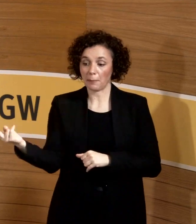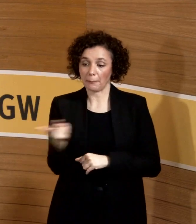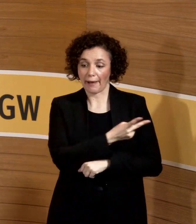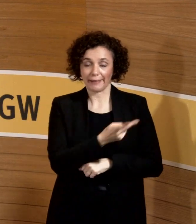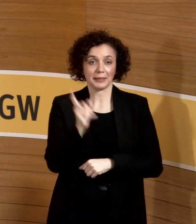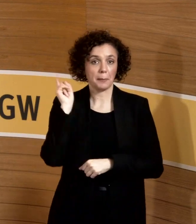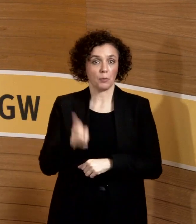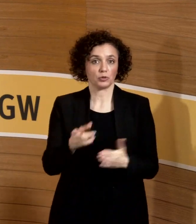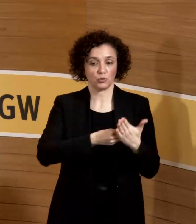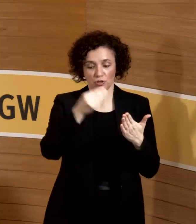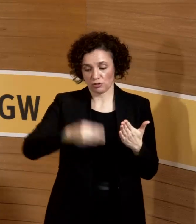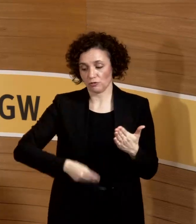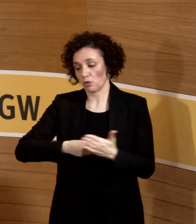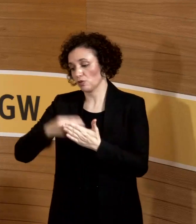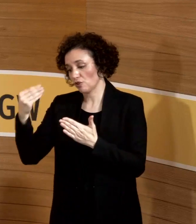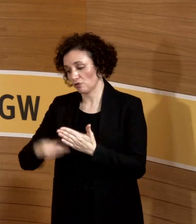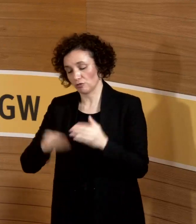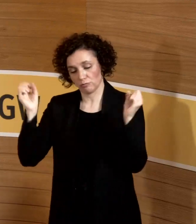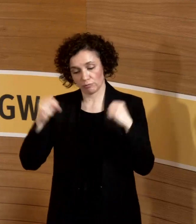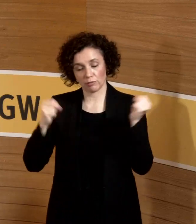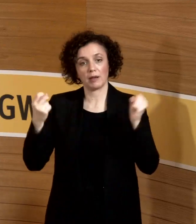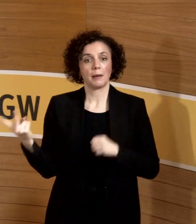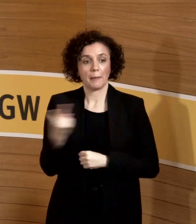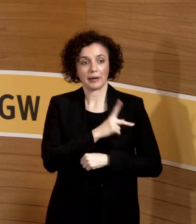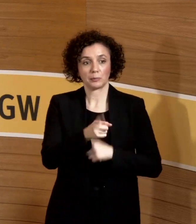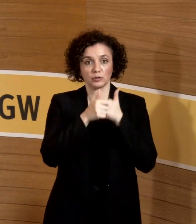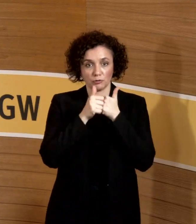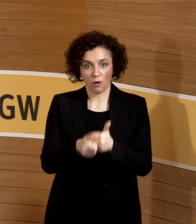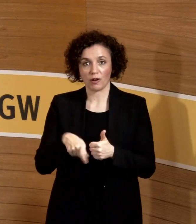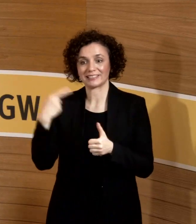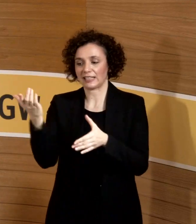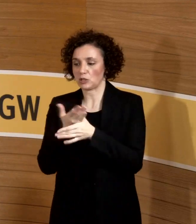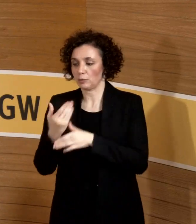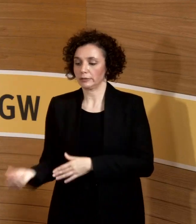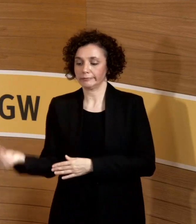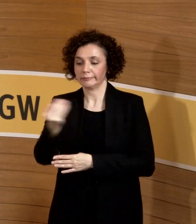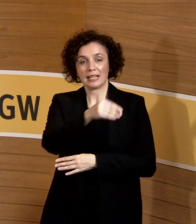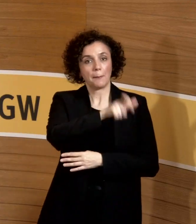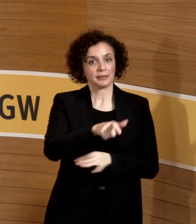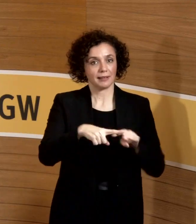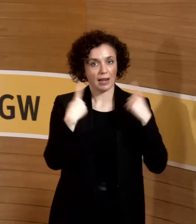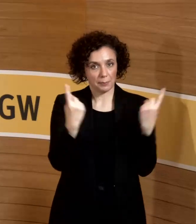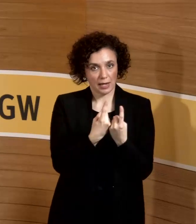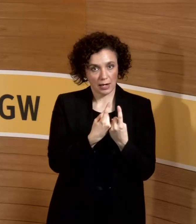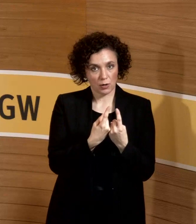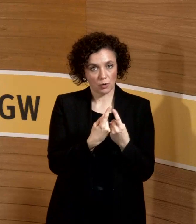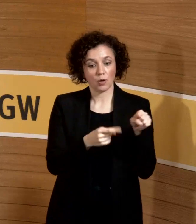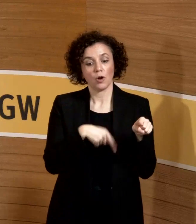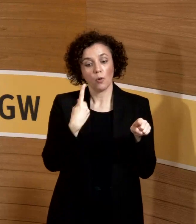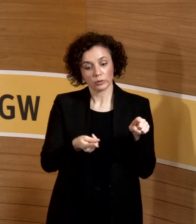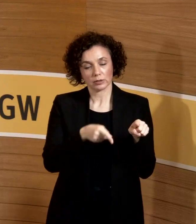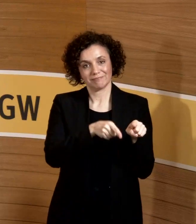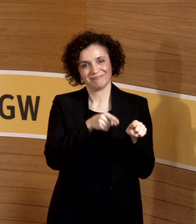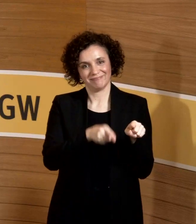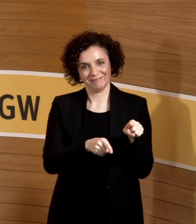beide haben sich an das Ding zu halten. Dieses Dokument geht dann an die Personalabteilung. Und die Personalabteilung, das haben wir mit unserer